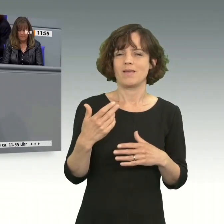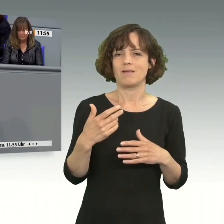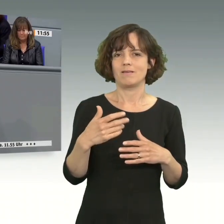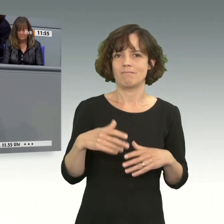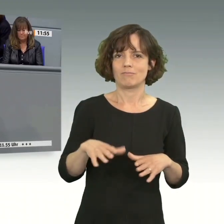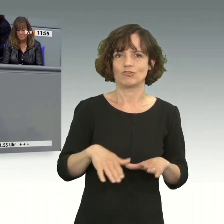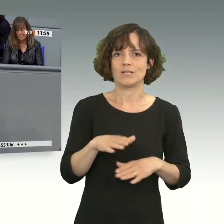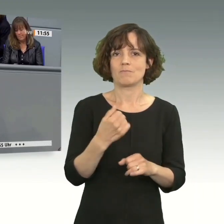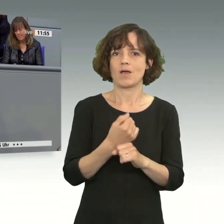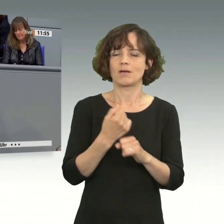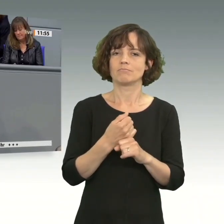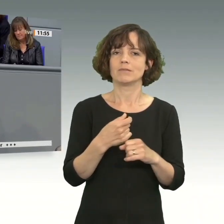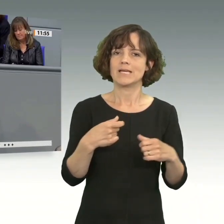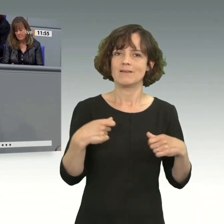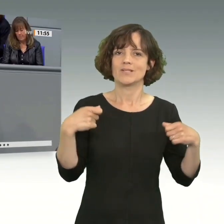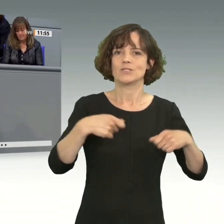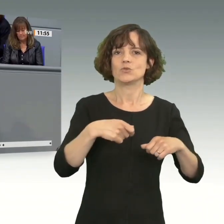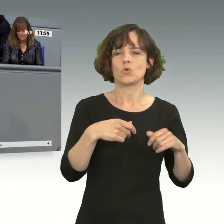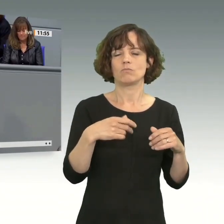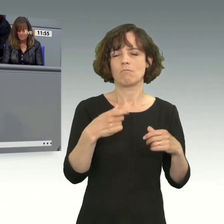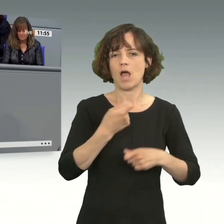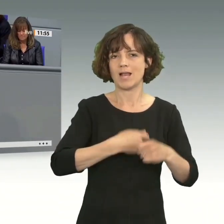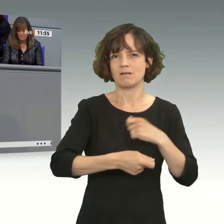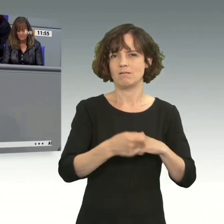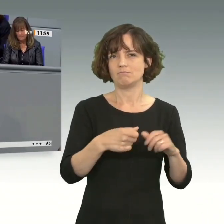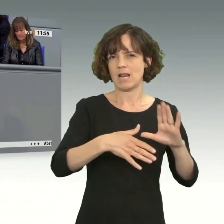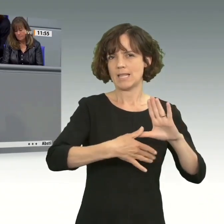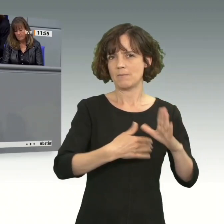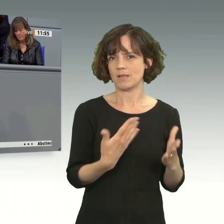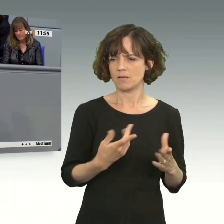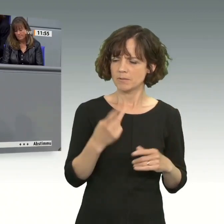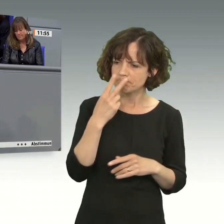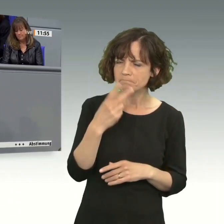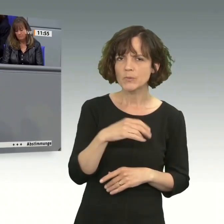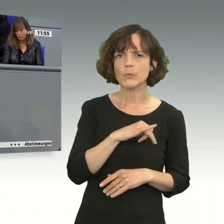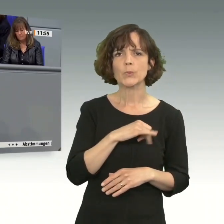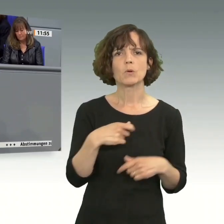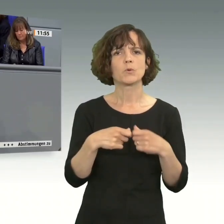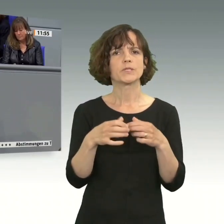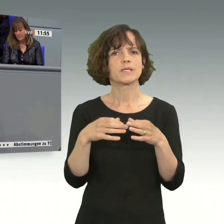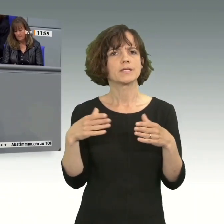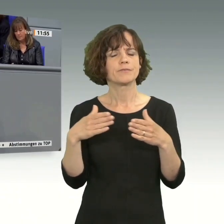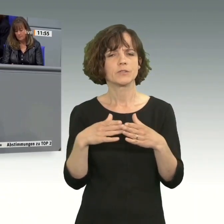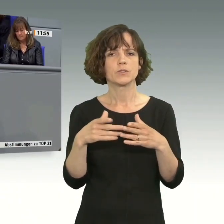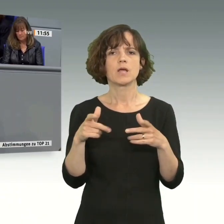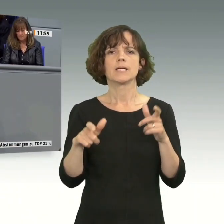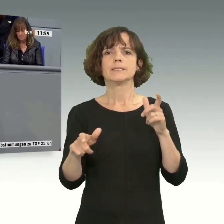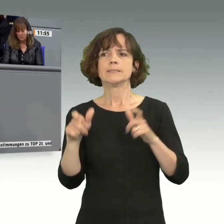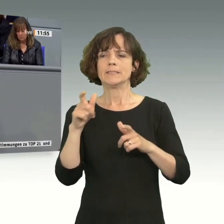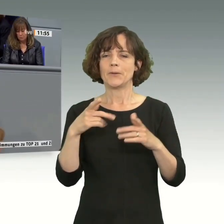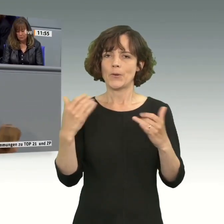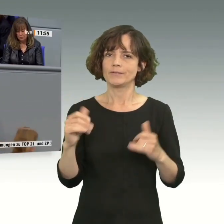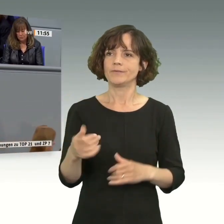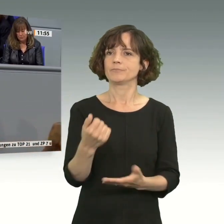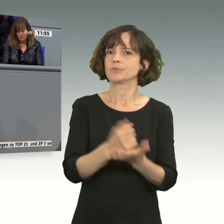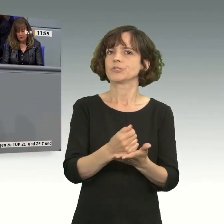Investitionen mit Lateinamerika aufzuschlagen. Aber wie schwer sich die grüne Bundestagsfraktion nach wie vor damit tut, das haben wir heute